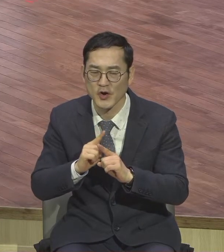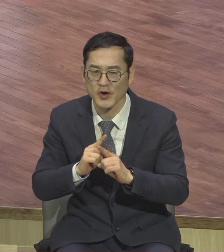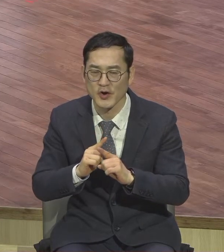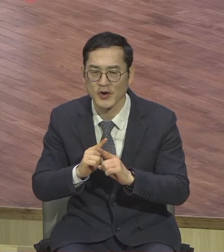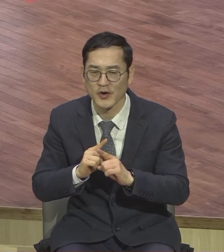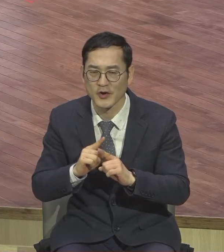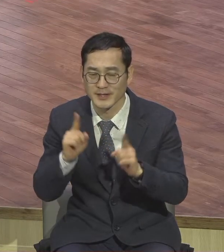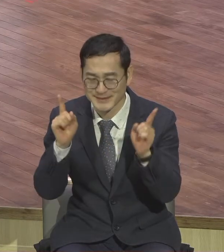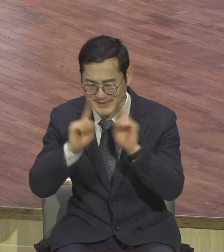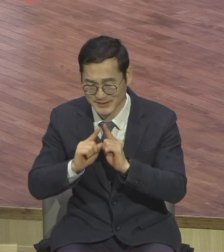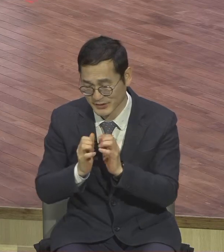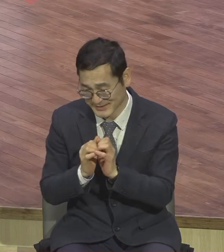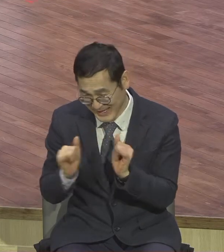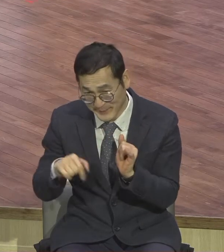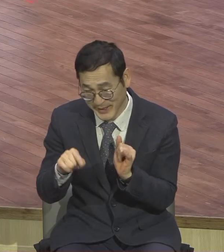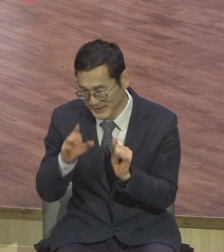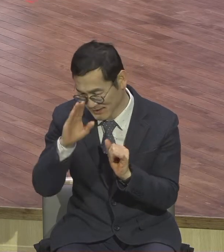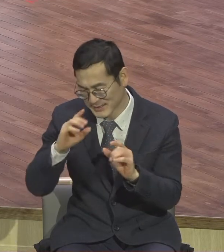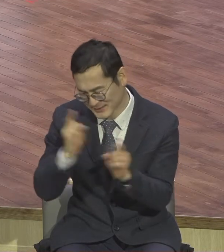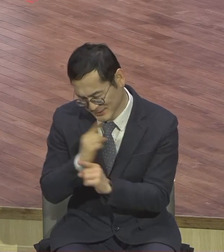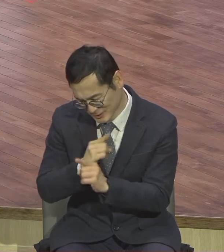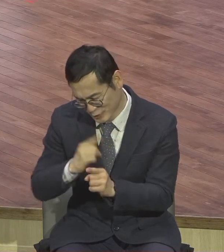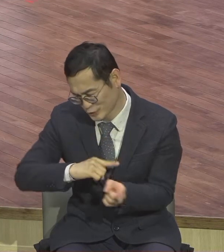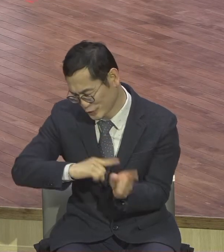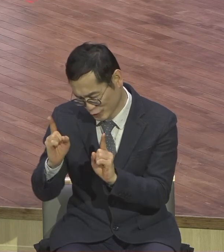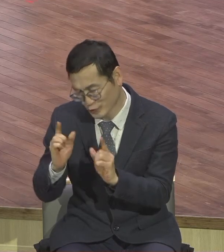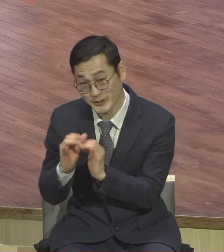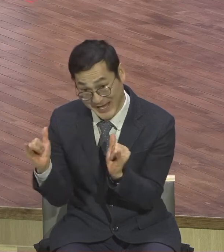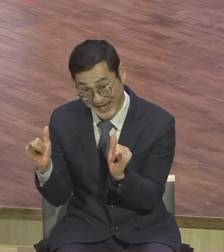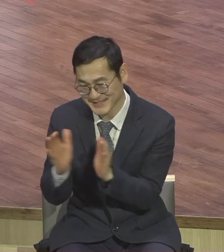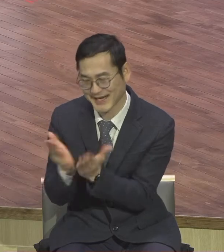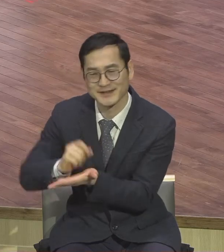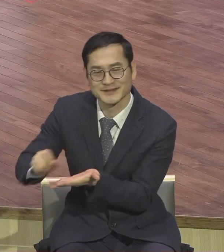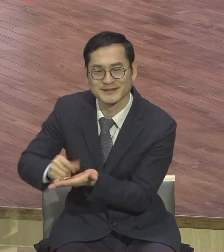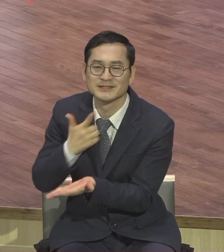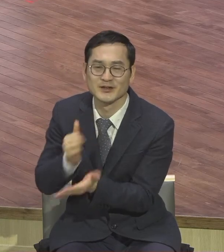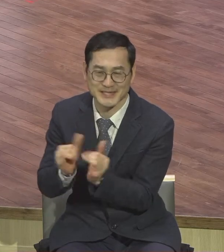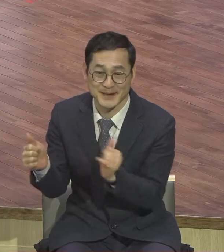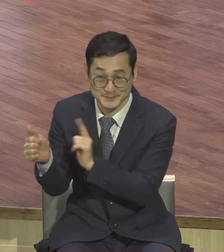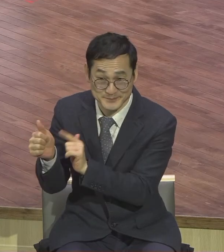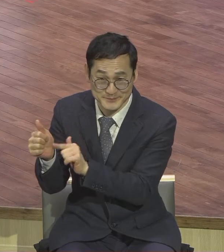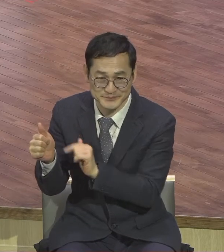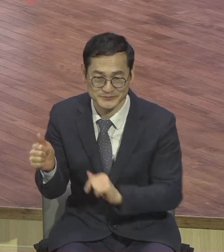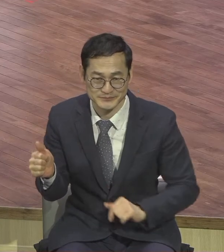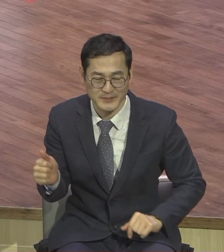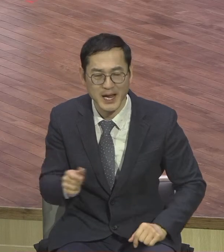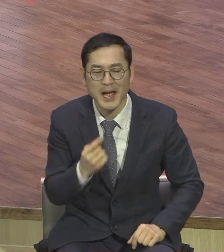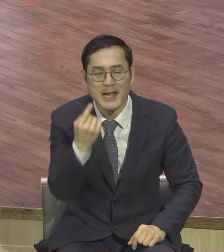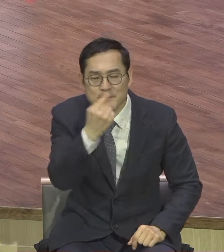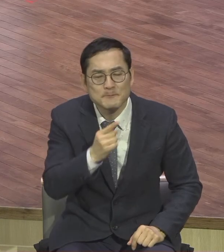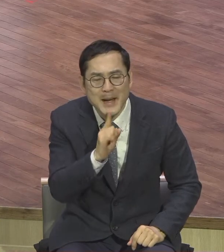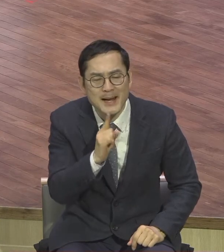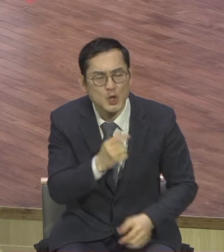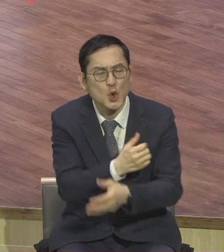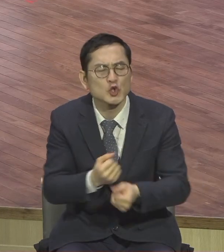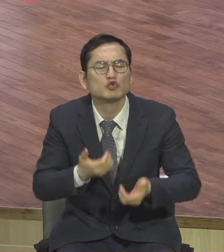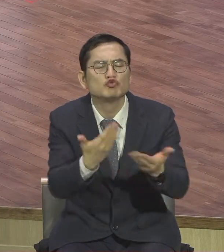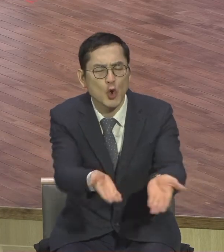헨리 나우웬이 이름을 고백했습니다. 말로는 종종 용서합니다. 하면서 그